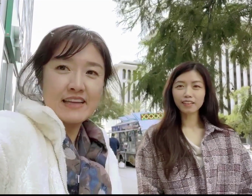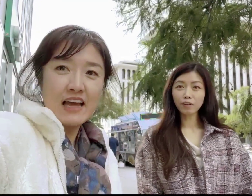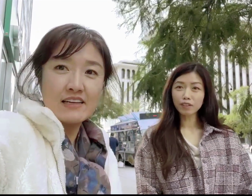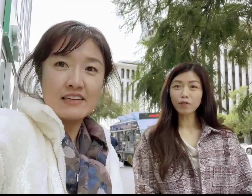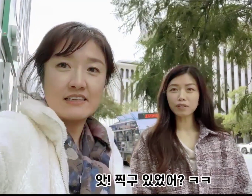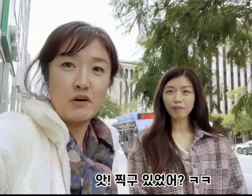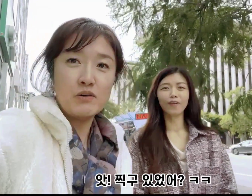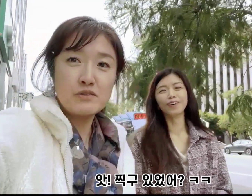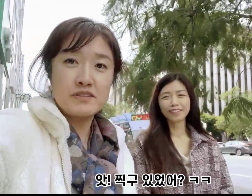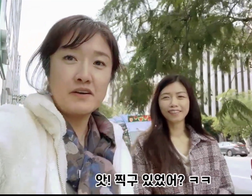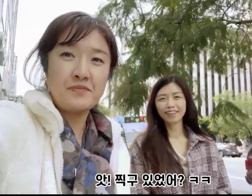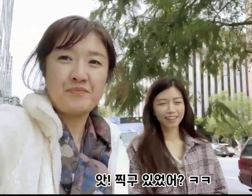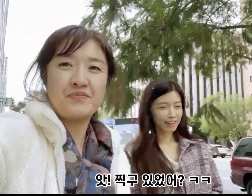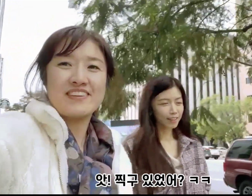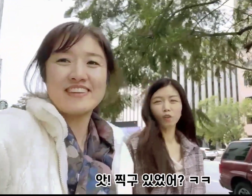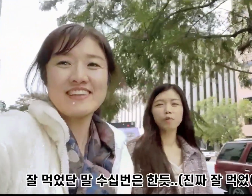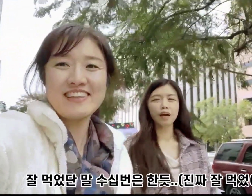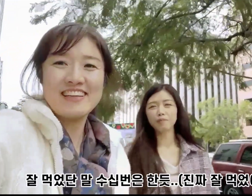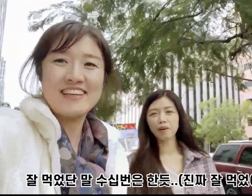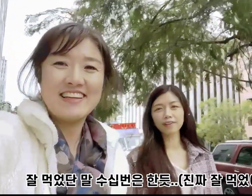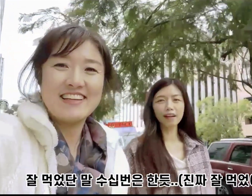찍고 있어? 너무 잘 먹었어